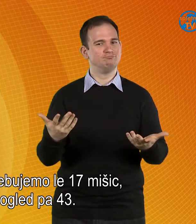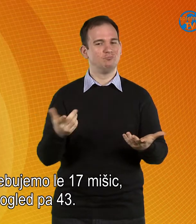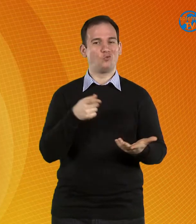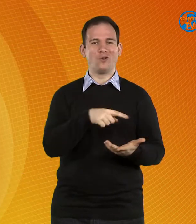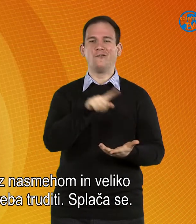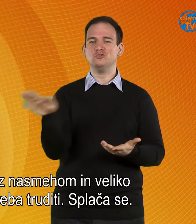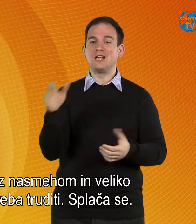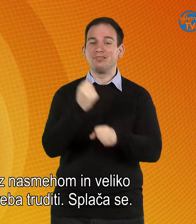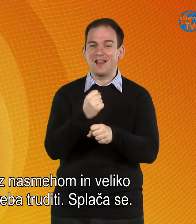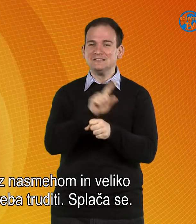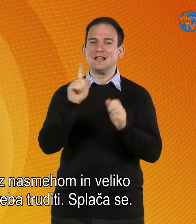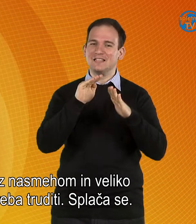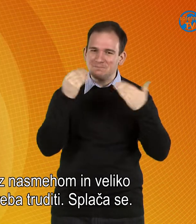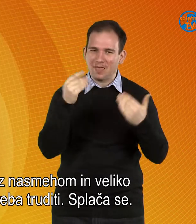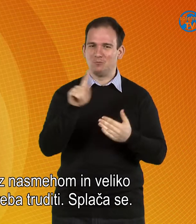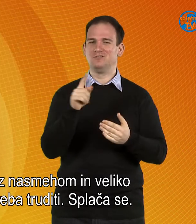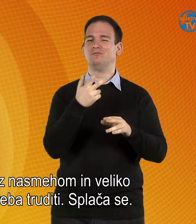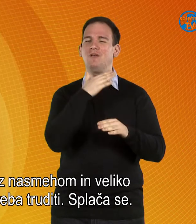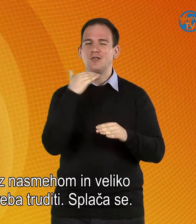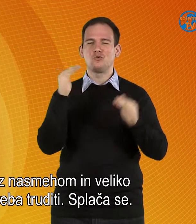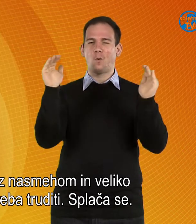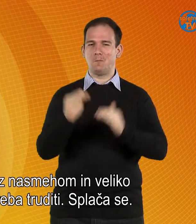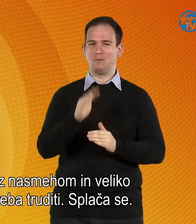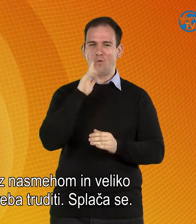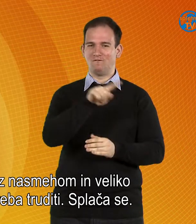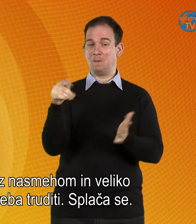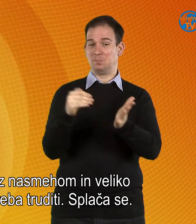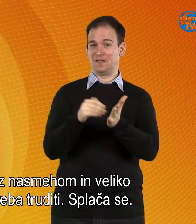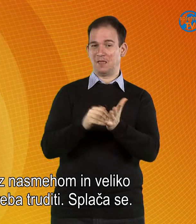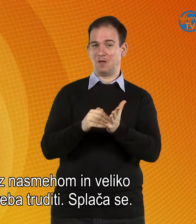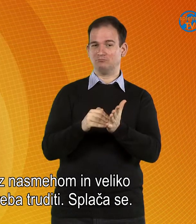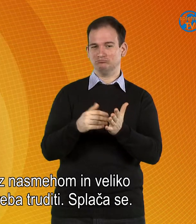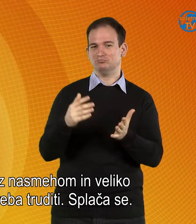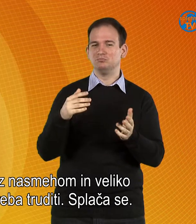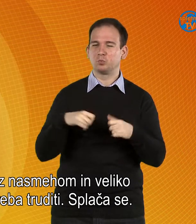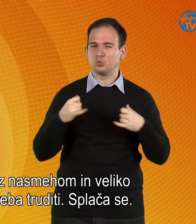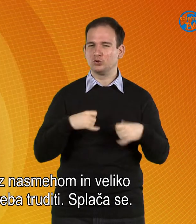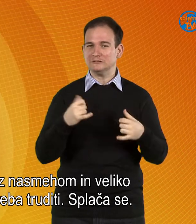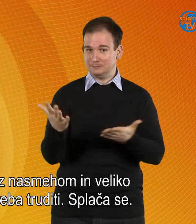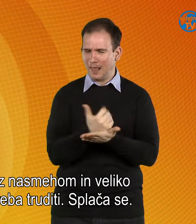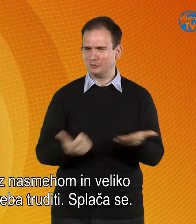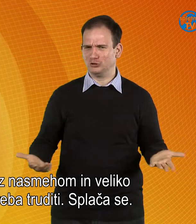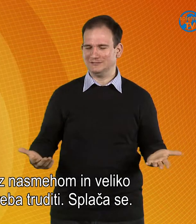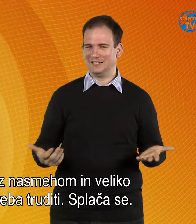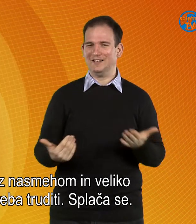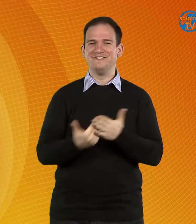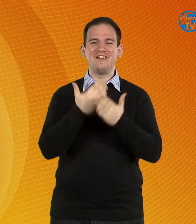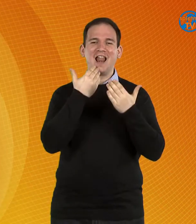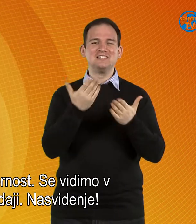Torej, vse delajte z nasmehom in veliko manj se vam bo treba truditi. Splača se. Hvala za